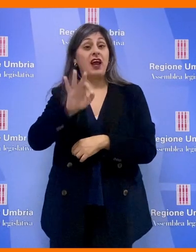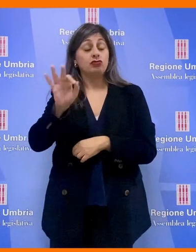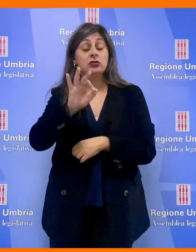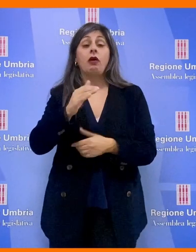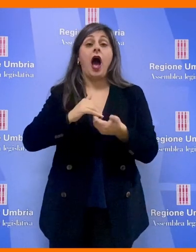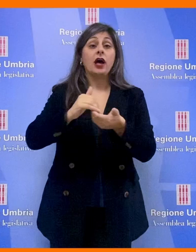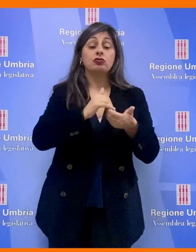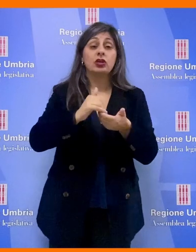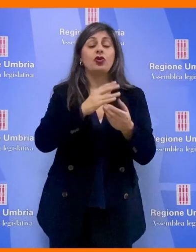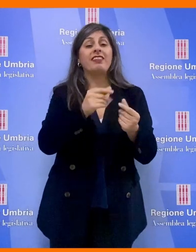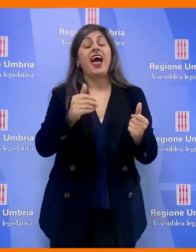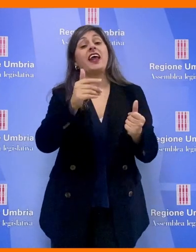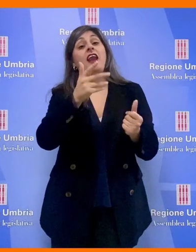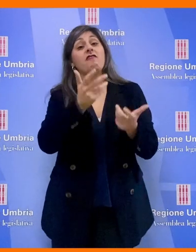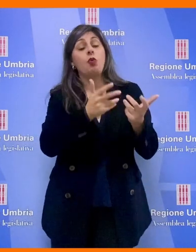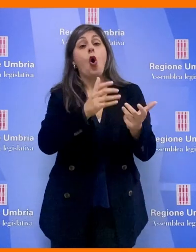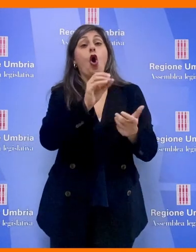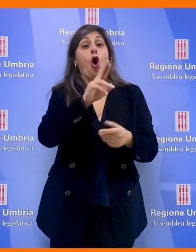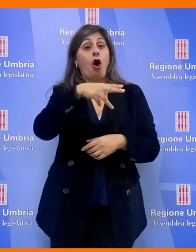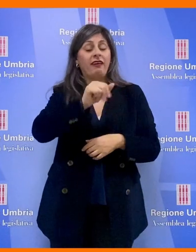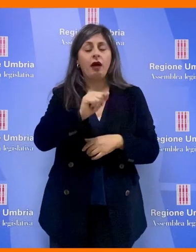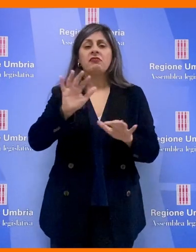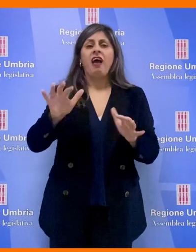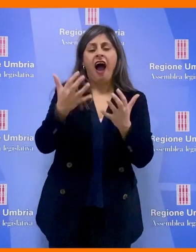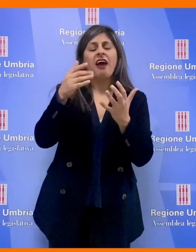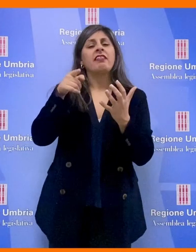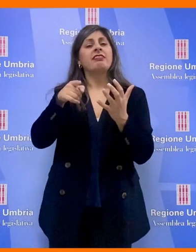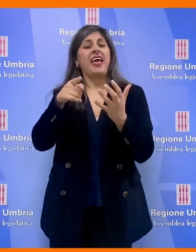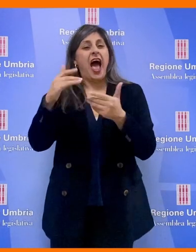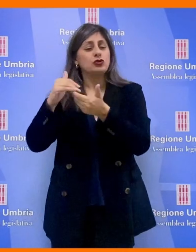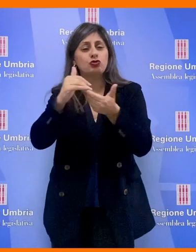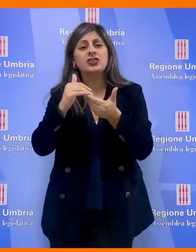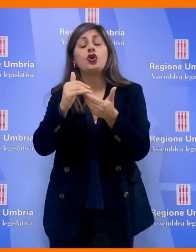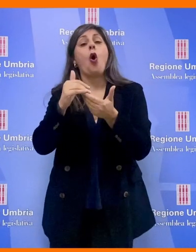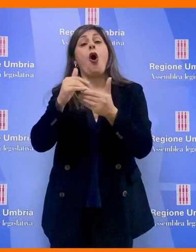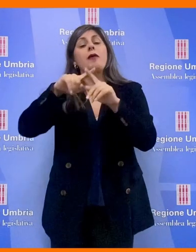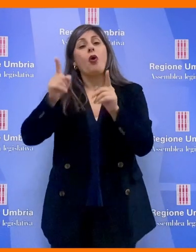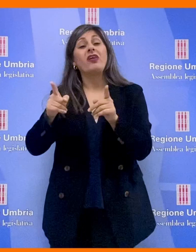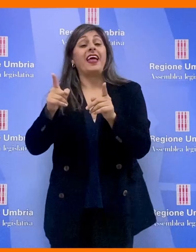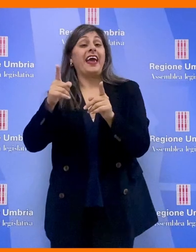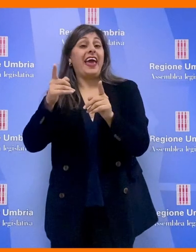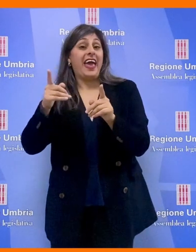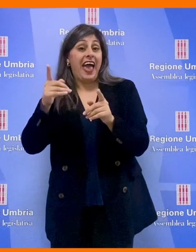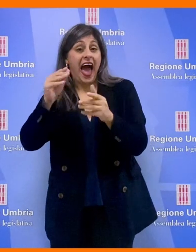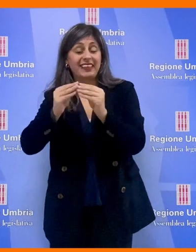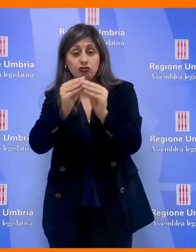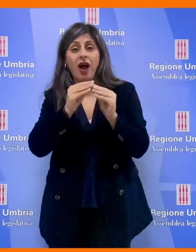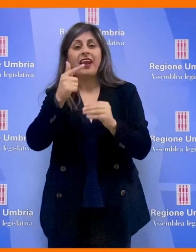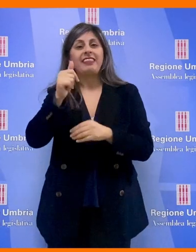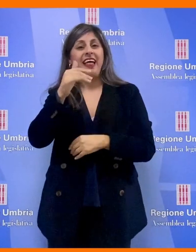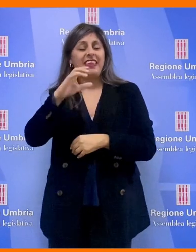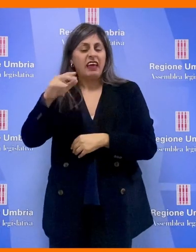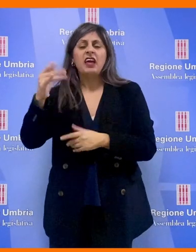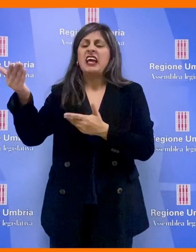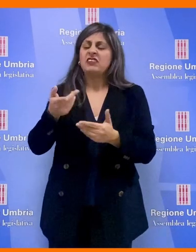'associazione Terra e Fuoco Carla Corna, per Arti City, associazione bottega artigiane Maria Antonietta Taticchi. Invitati all'audizione